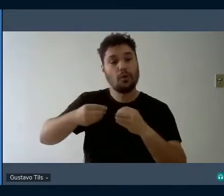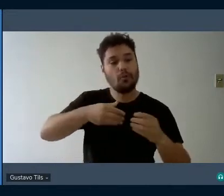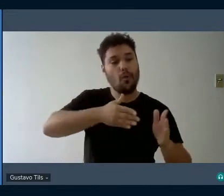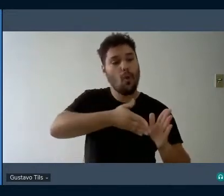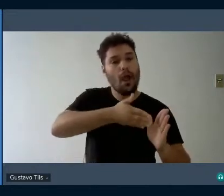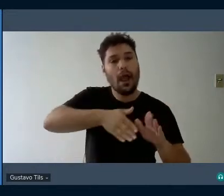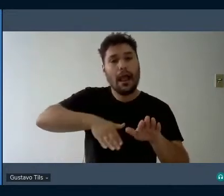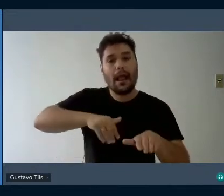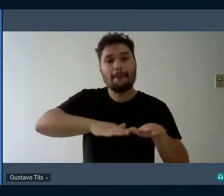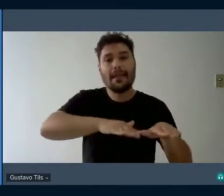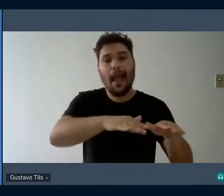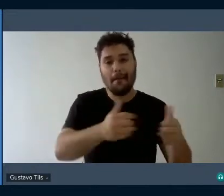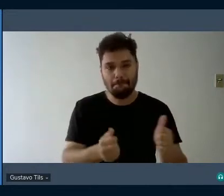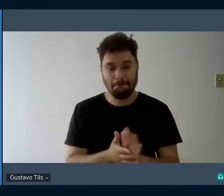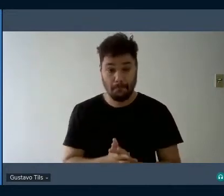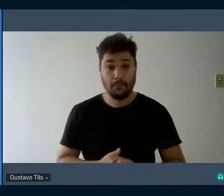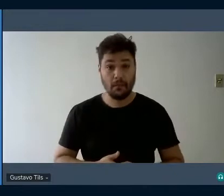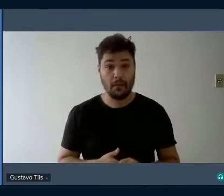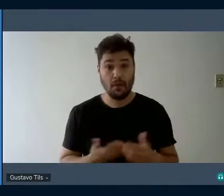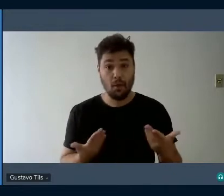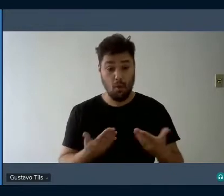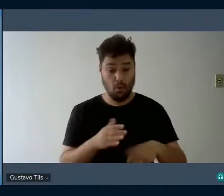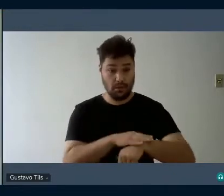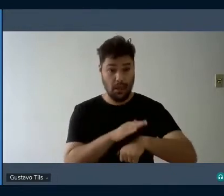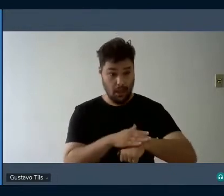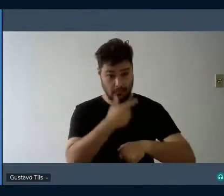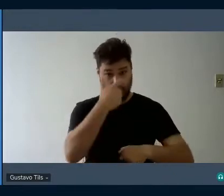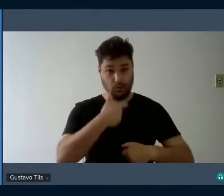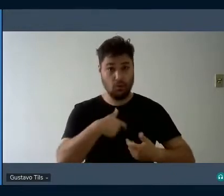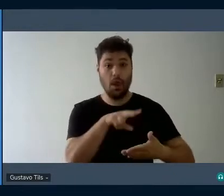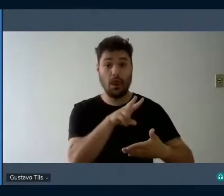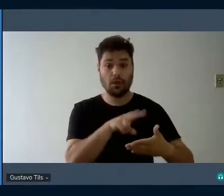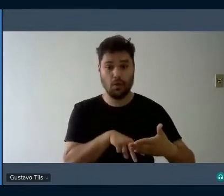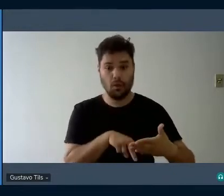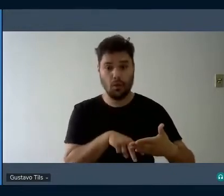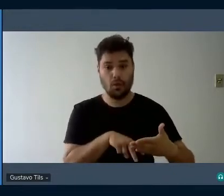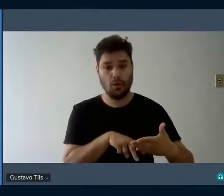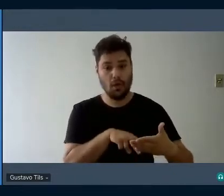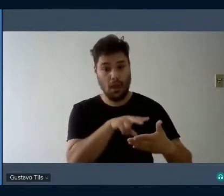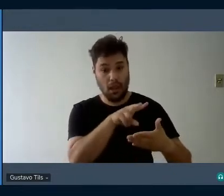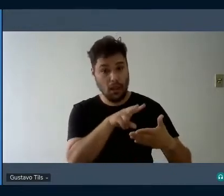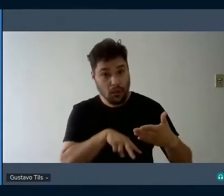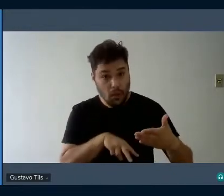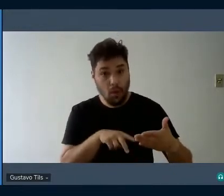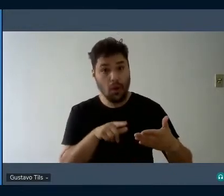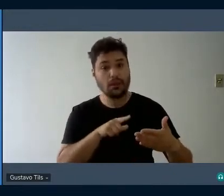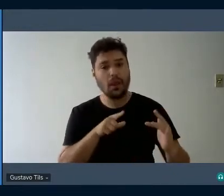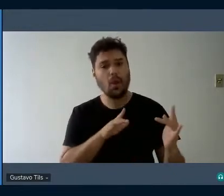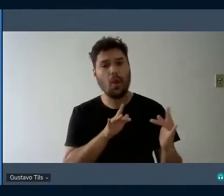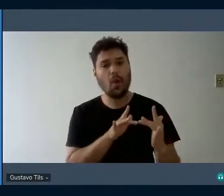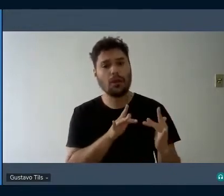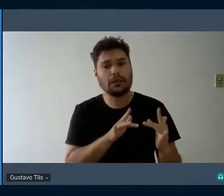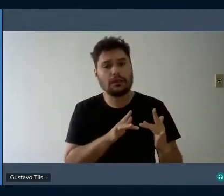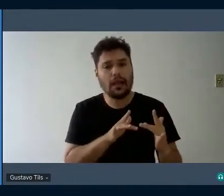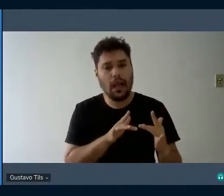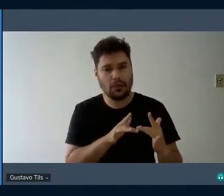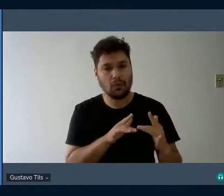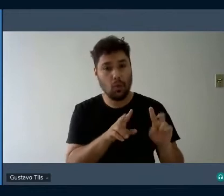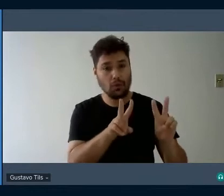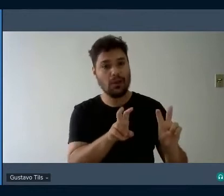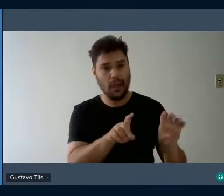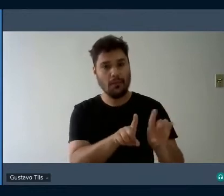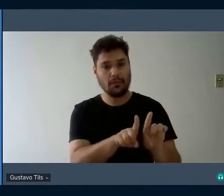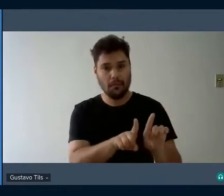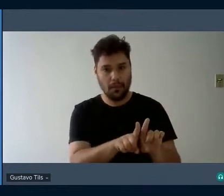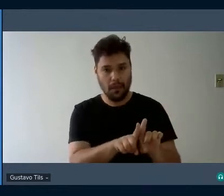instaura-se, nesse momento, o tempo do leitor. O leitor toma contato com a temática também, a